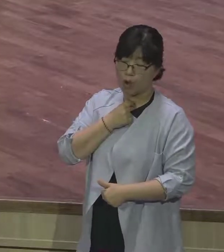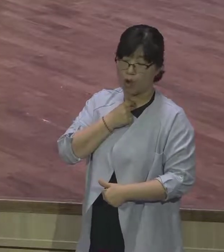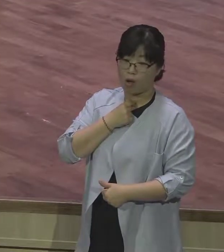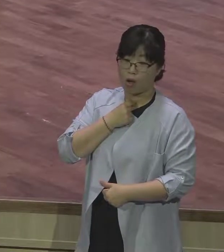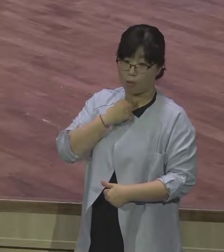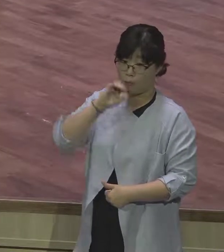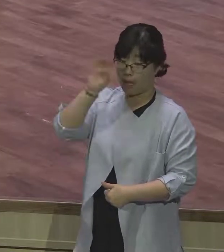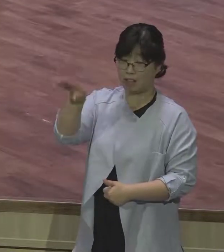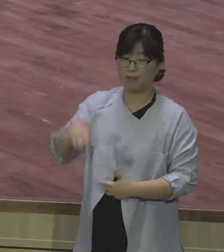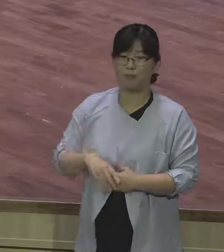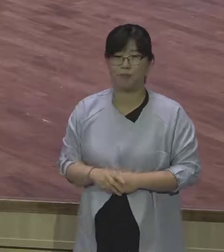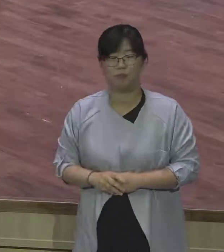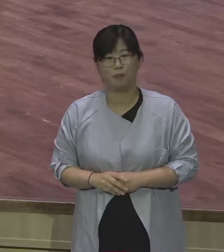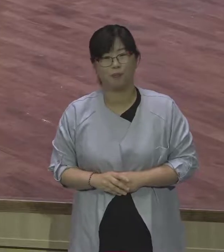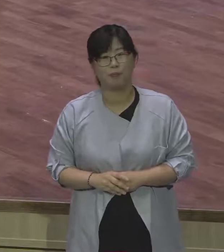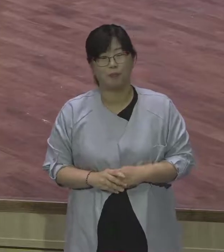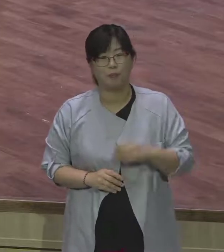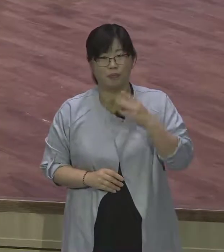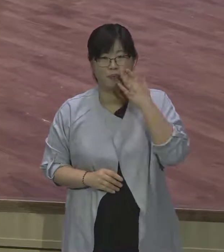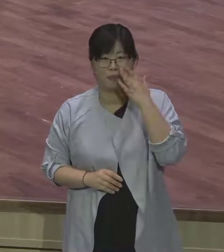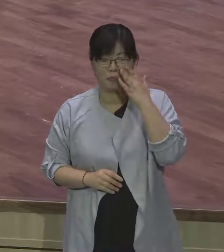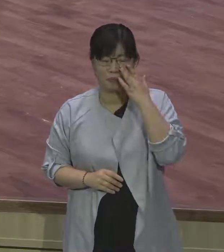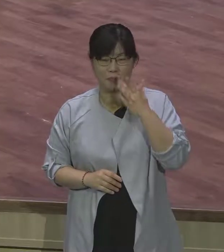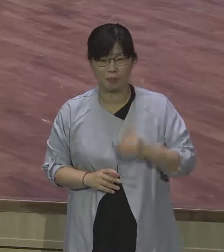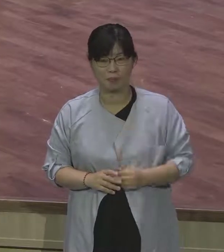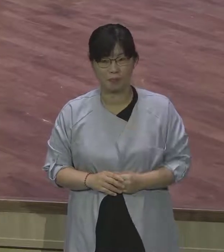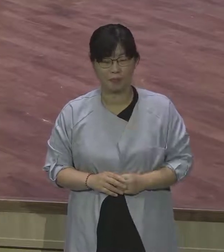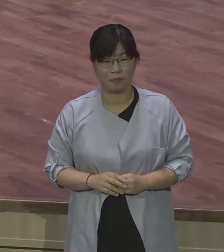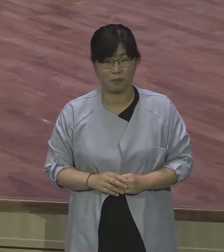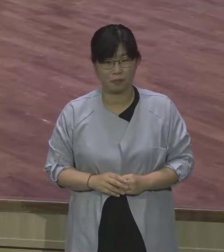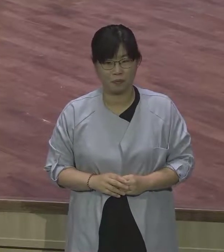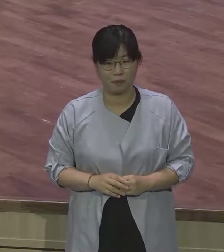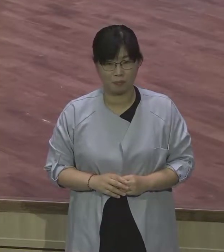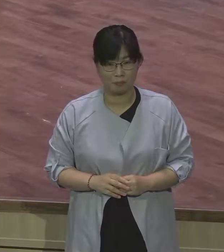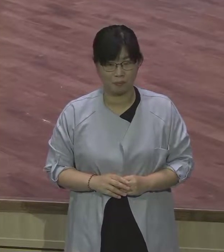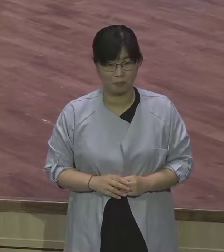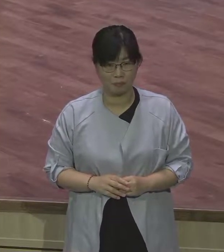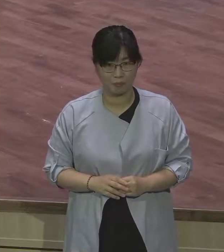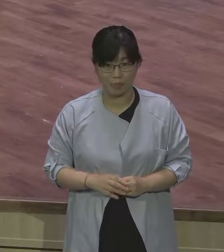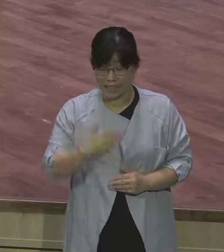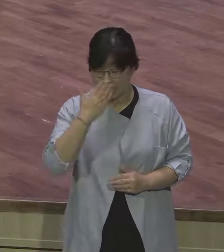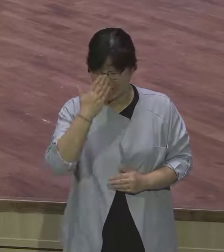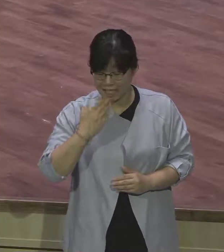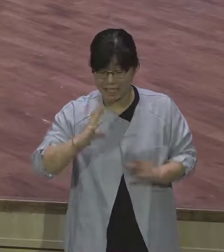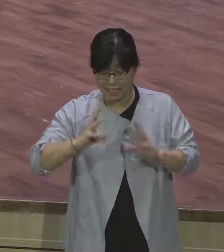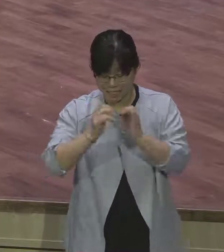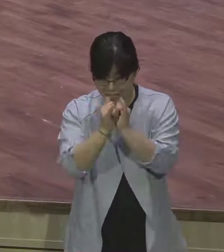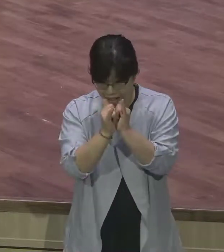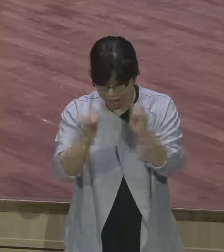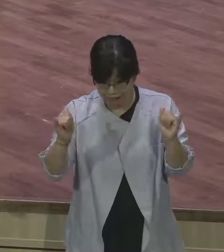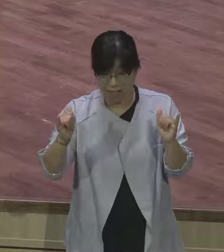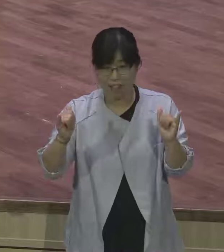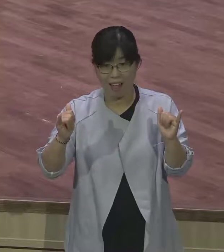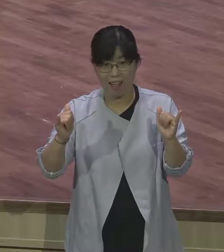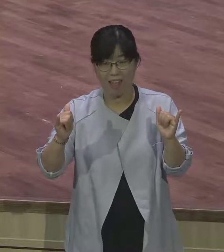남자가 여자를 데려올 때 신부를 데려오려면